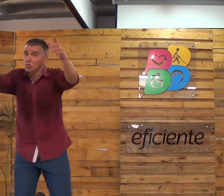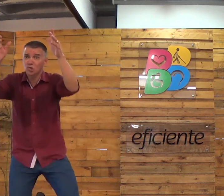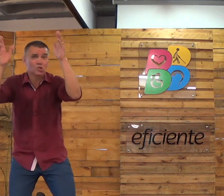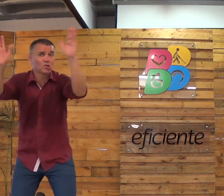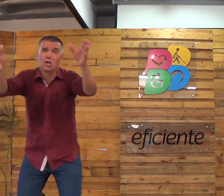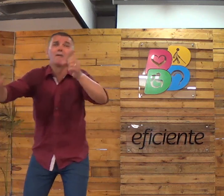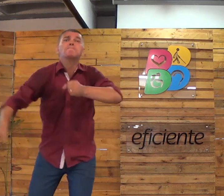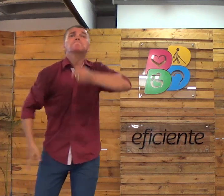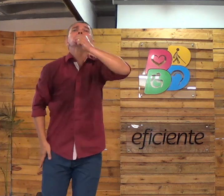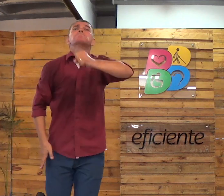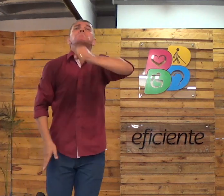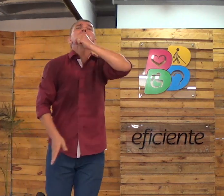Lembra disso?